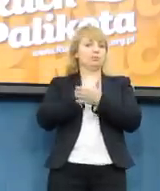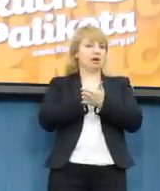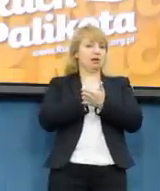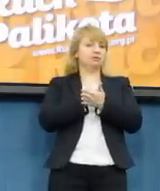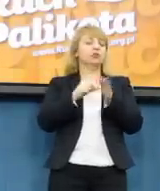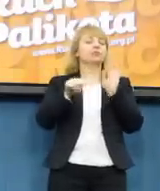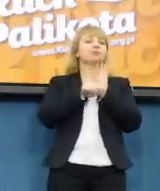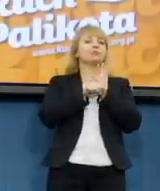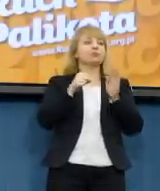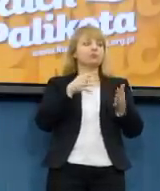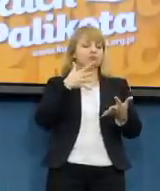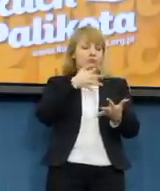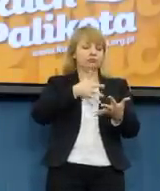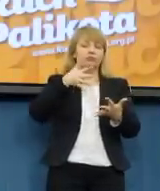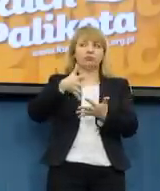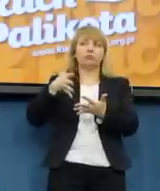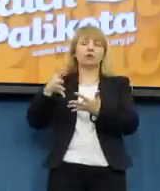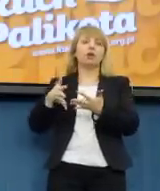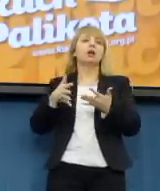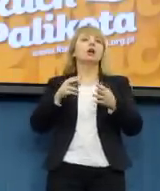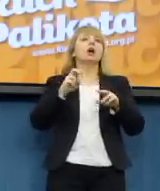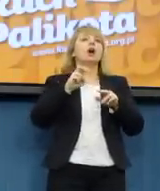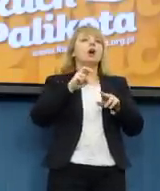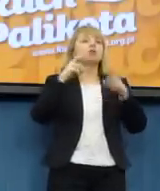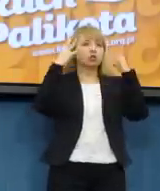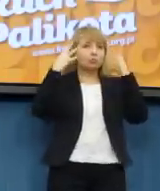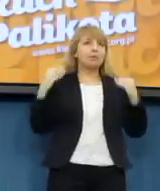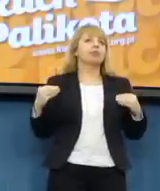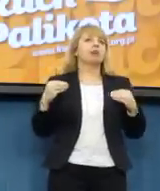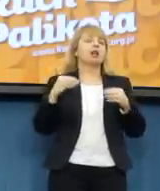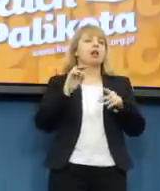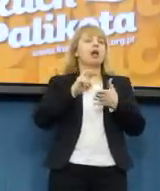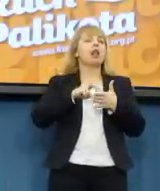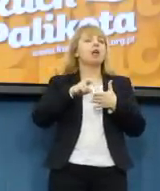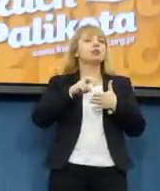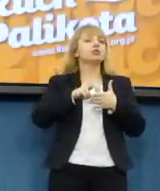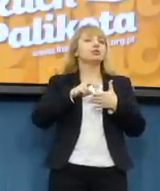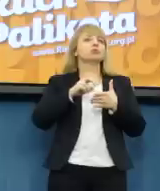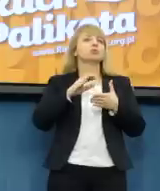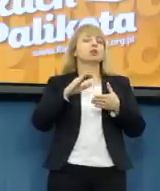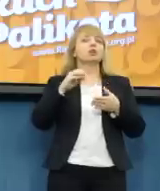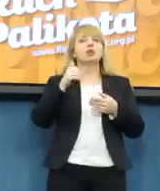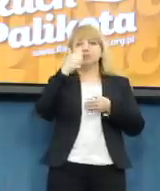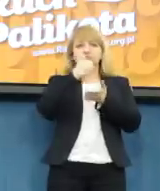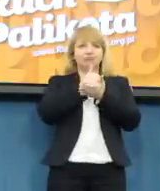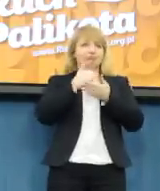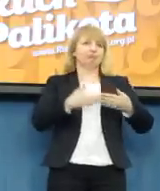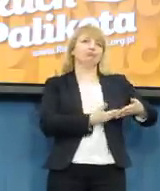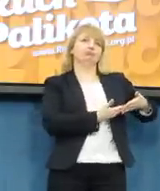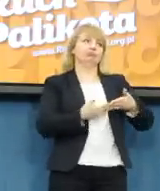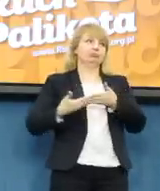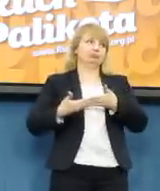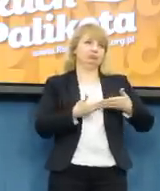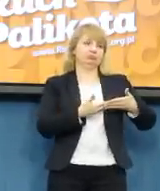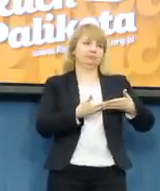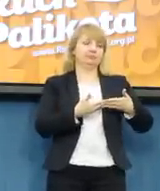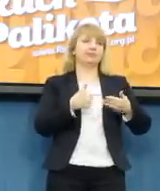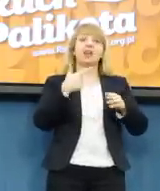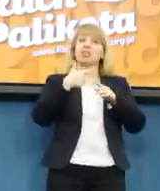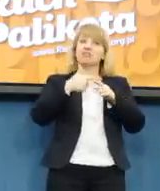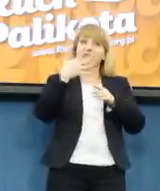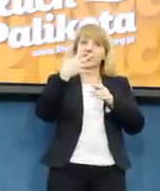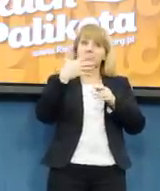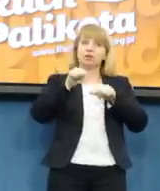nad klinikami leczącymi niepłowność. Proszę Państwa, 25 lat temu urodziło się pierwsze